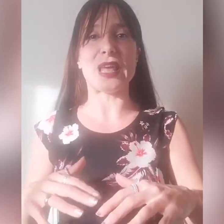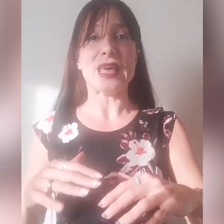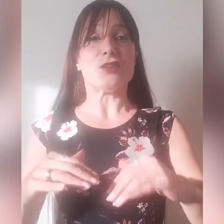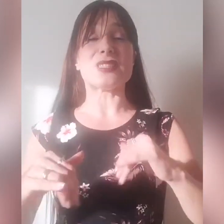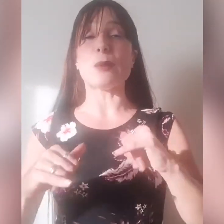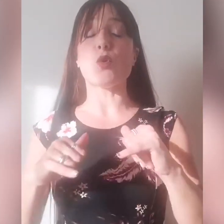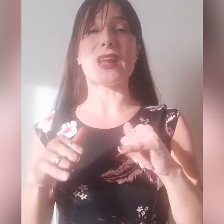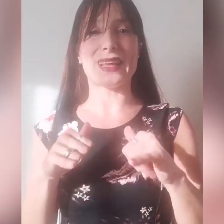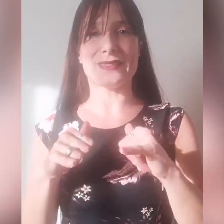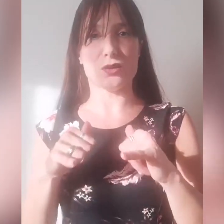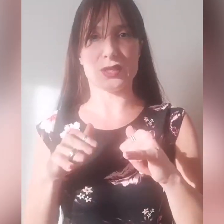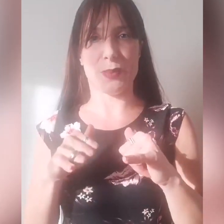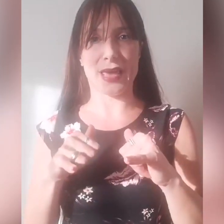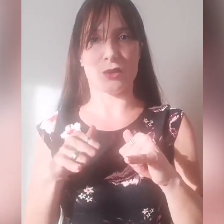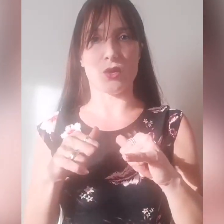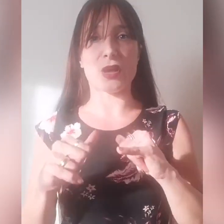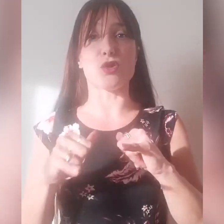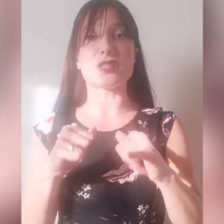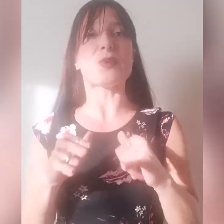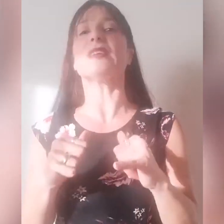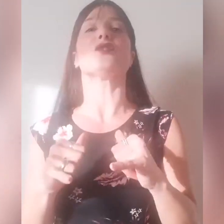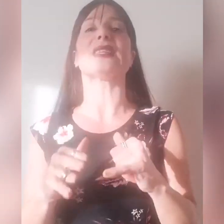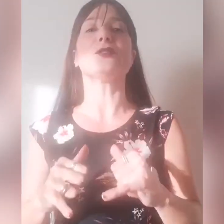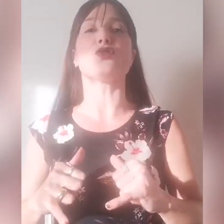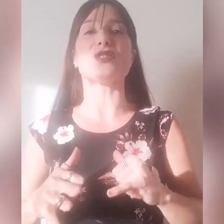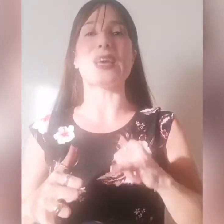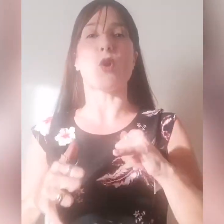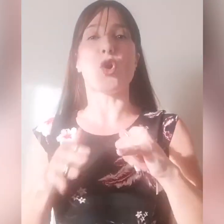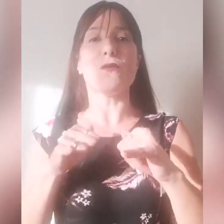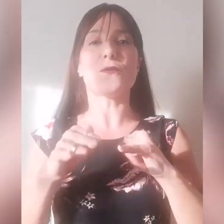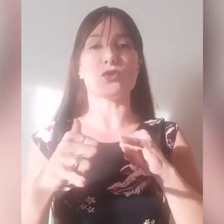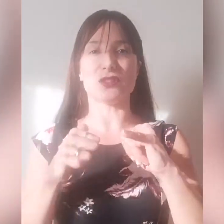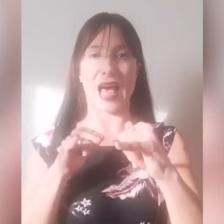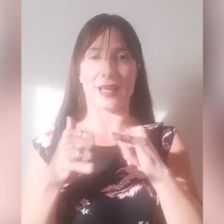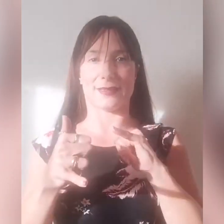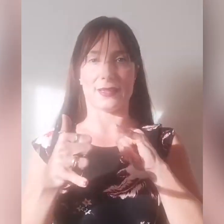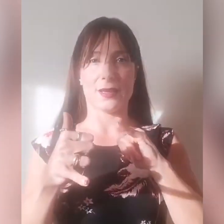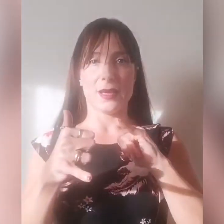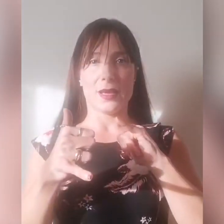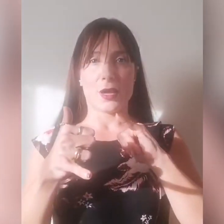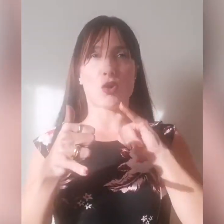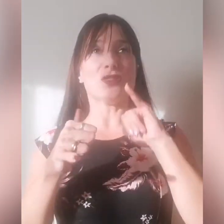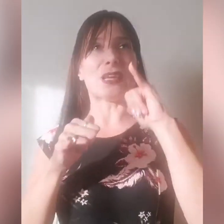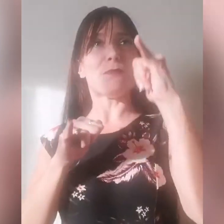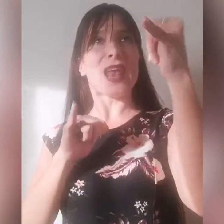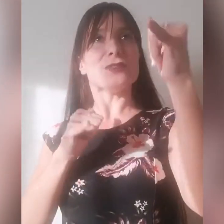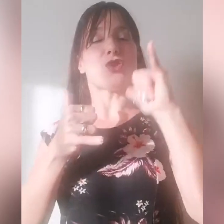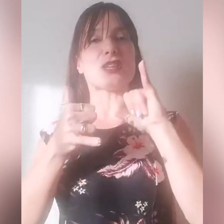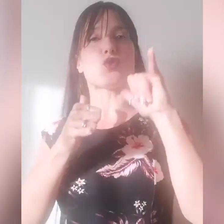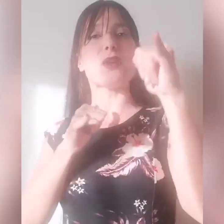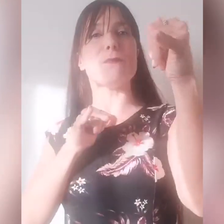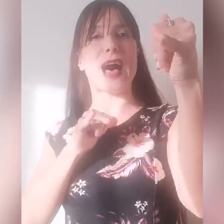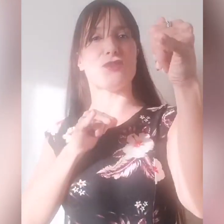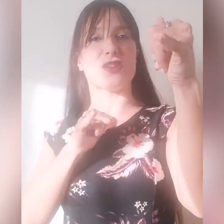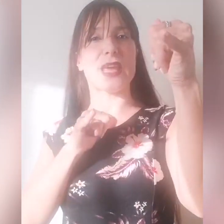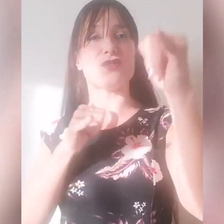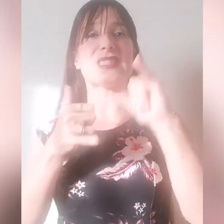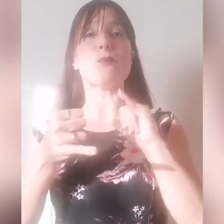ci siamo guardati allo specchio e con lo Spirito Santo ci siamo confrontati contemplando la sua immagine, ci siamo